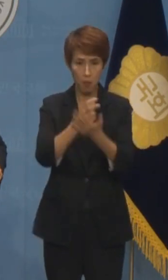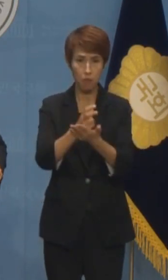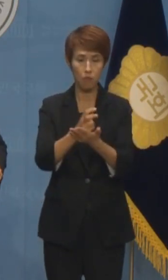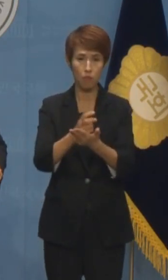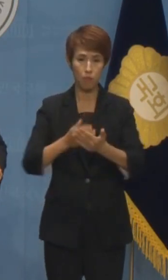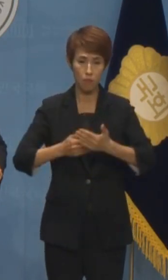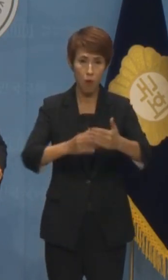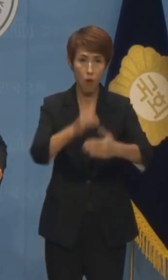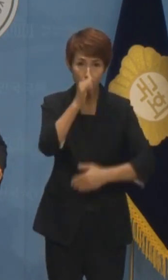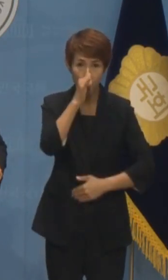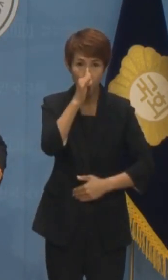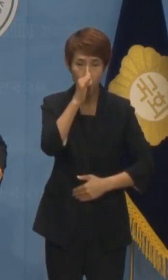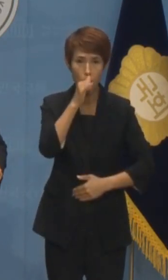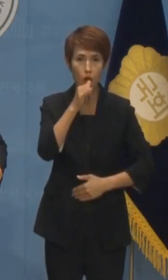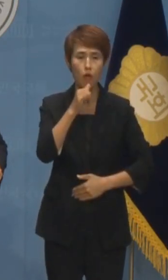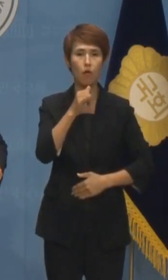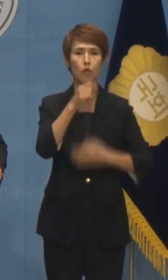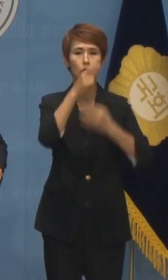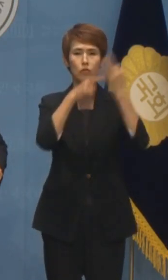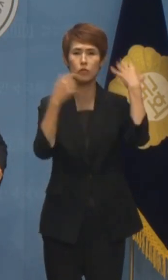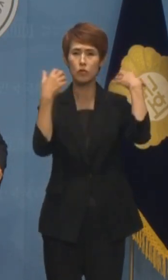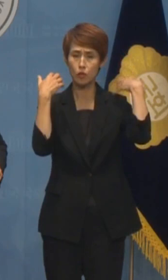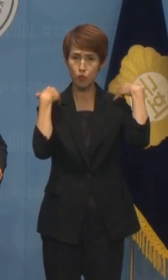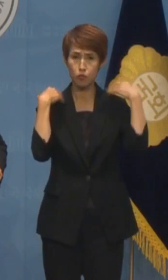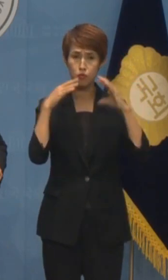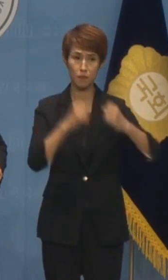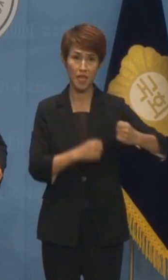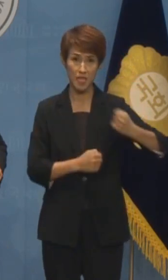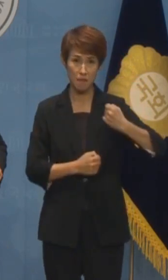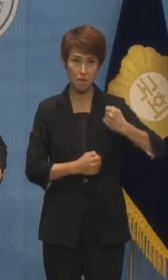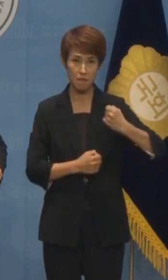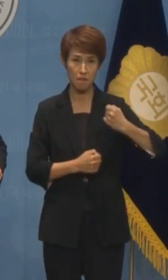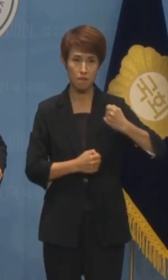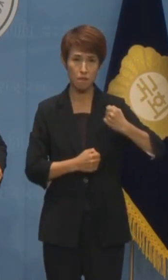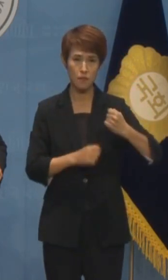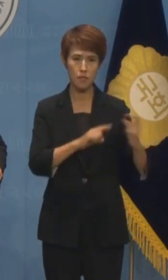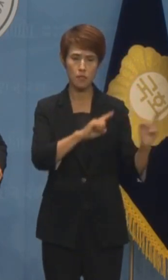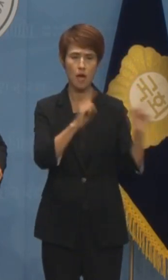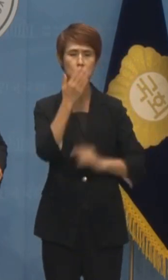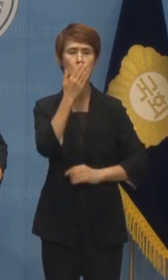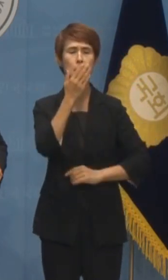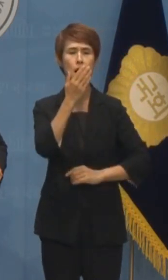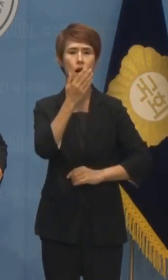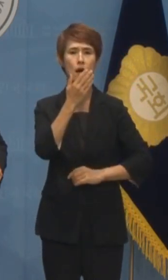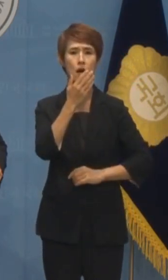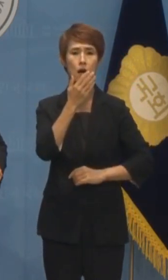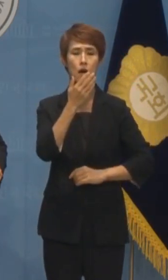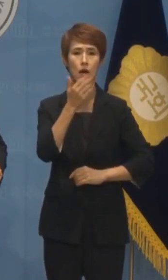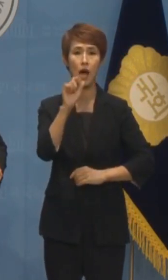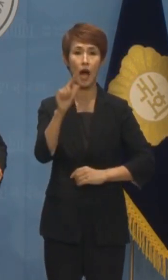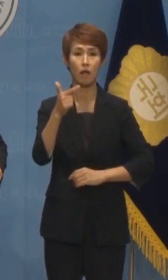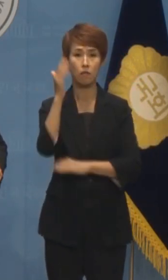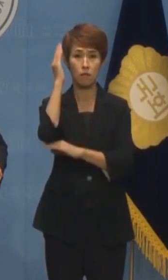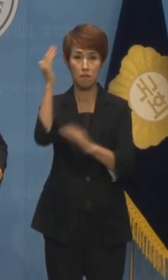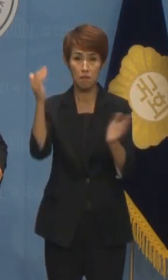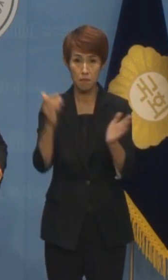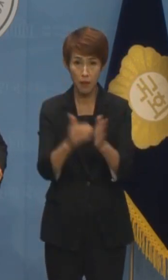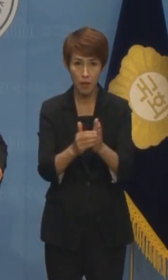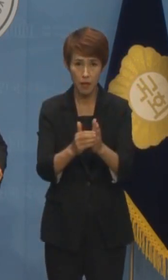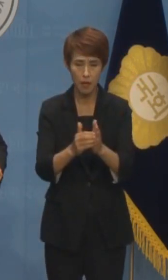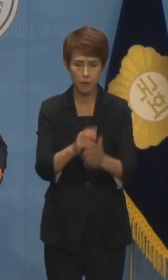것이 윤석열 정부와 국민의힘을 진정으로 살리는 길이라던 그 호기로운 모습은